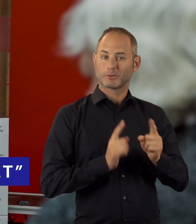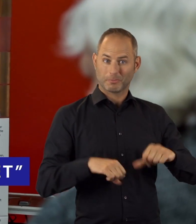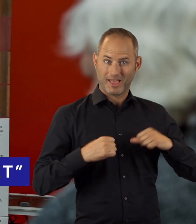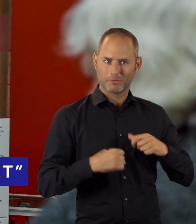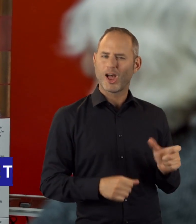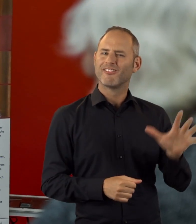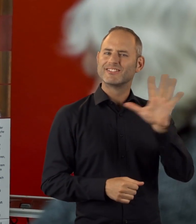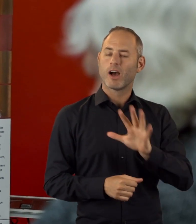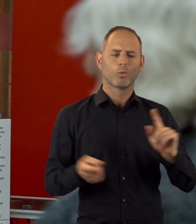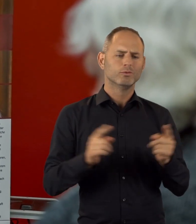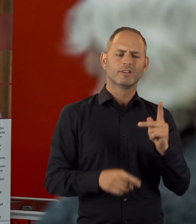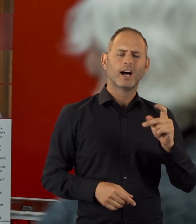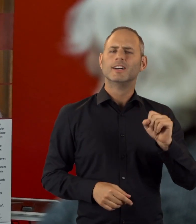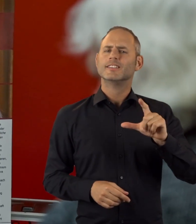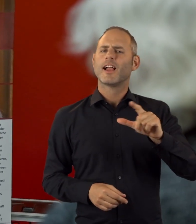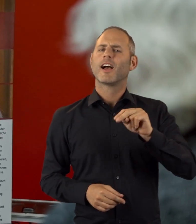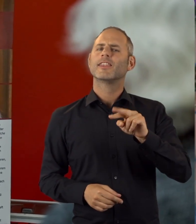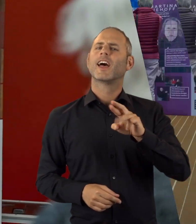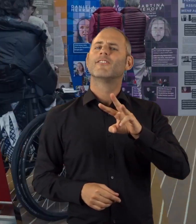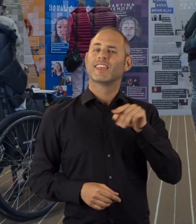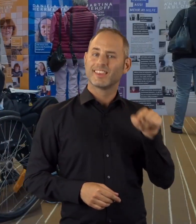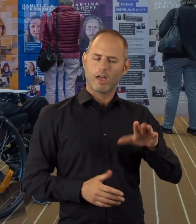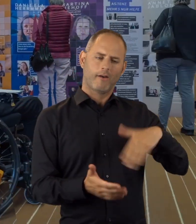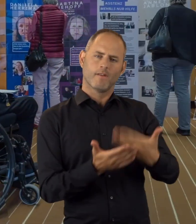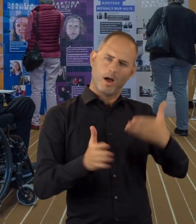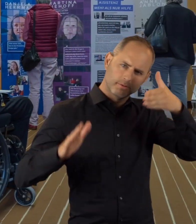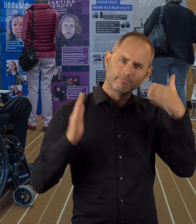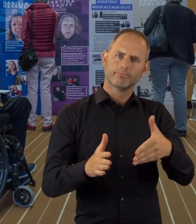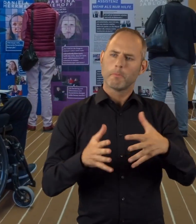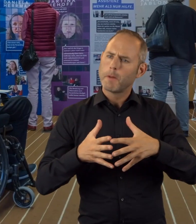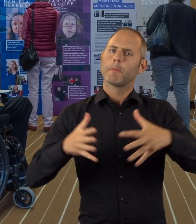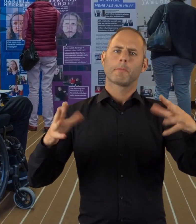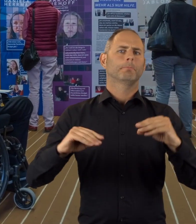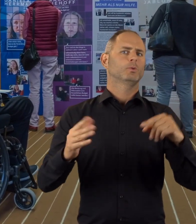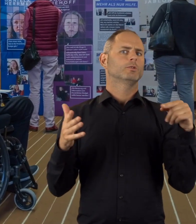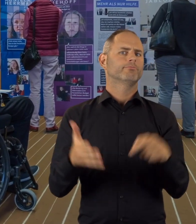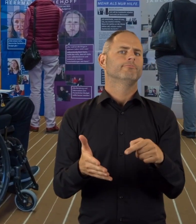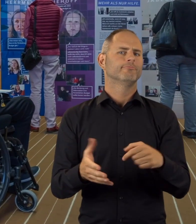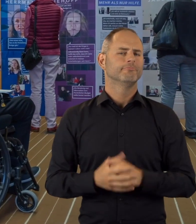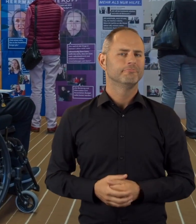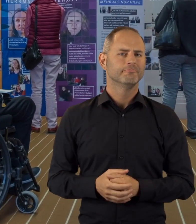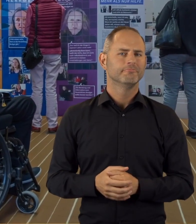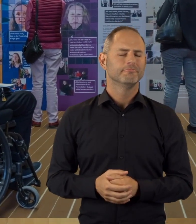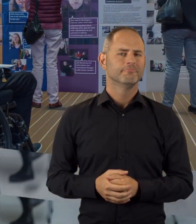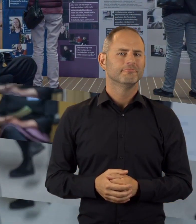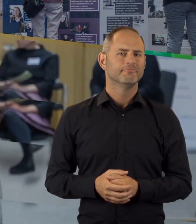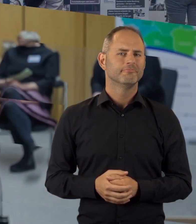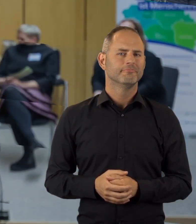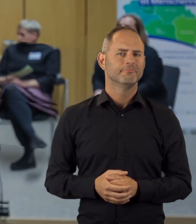ist eine der zentralen Aufgaben der Kompetenzzentren Selbstbestimmt Leben in Nordrhein-Westfalen, kurz KSL NRW. Mit